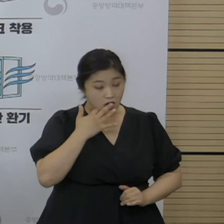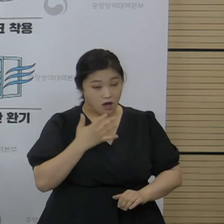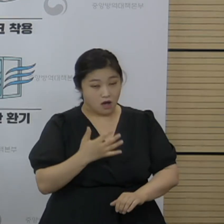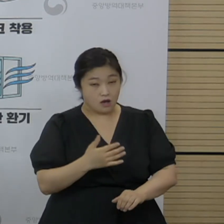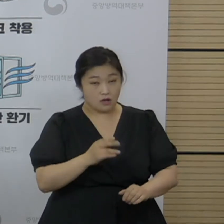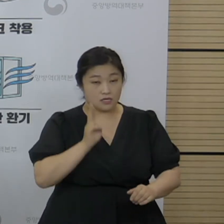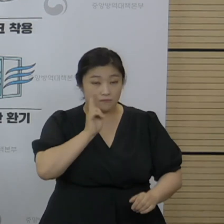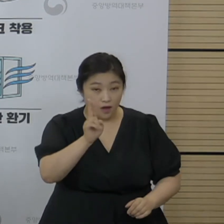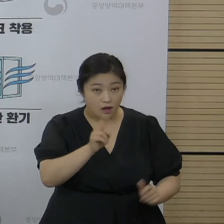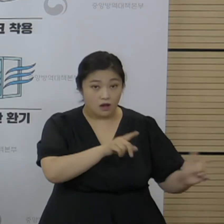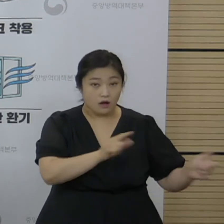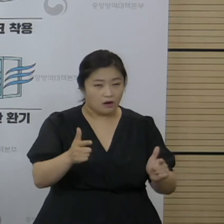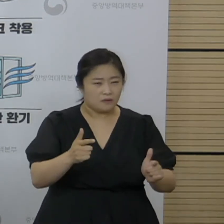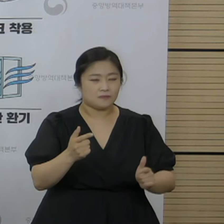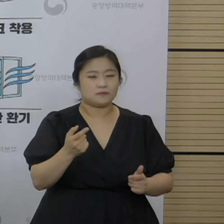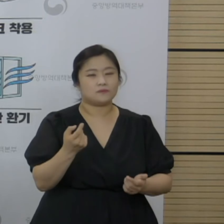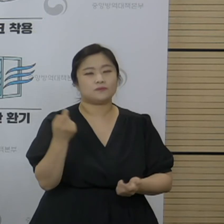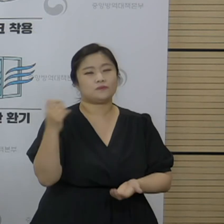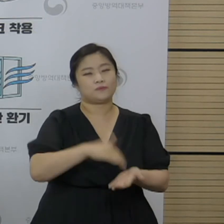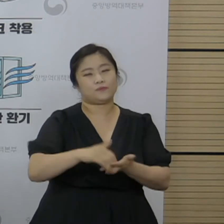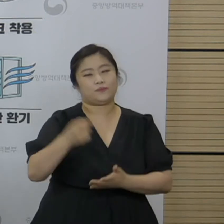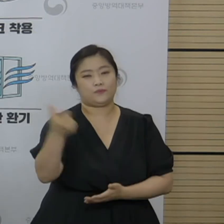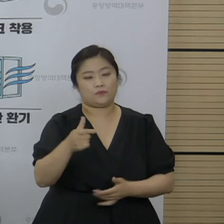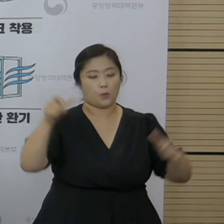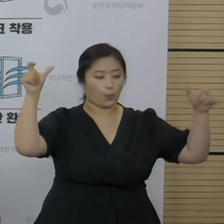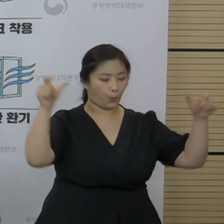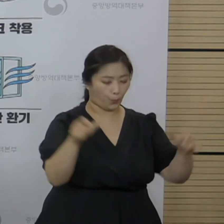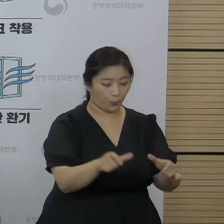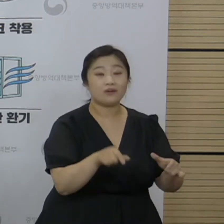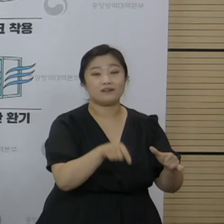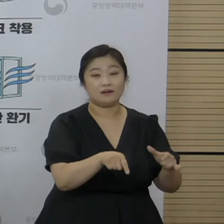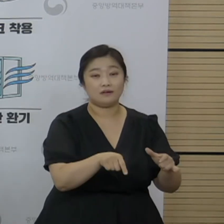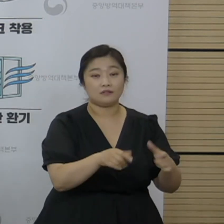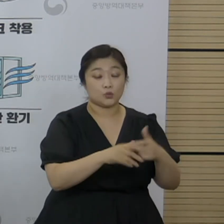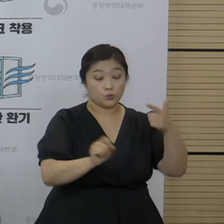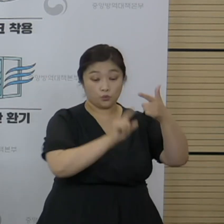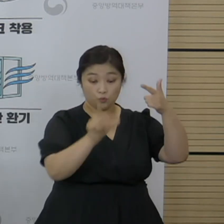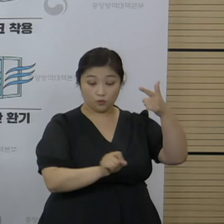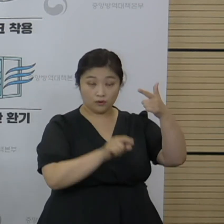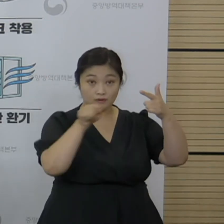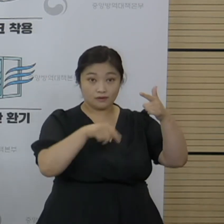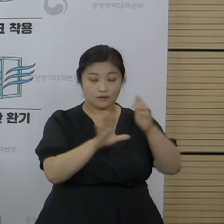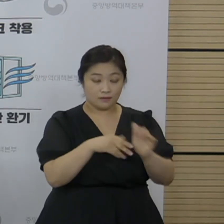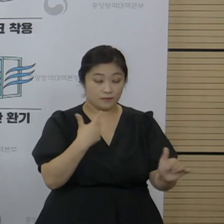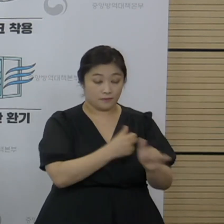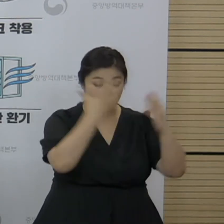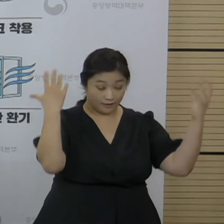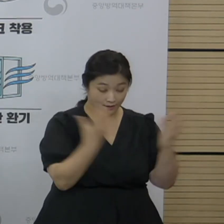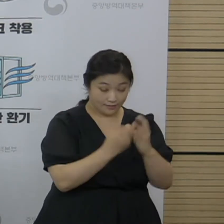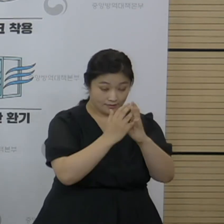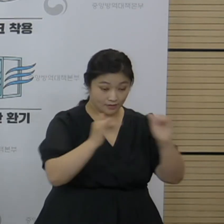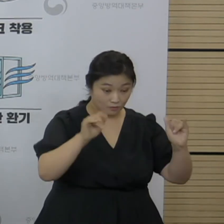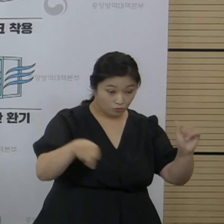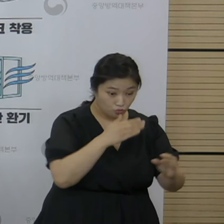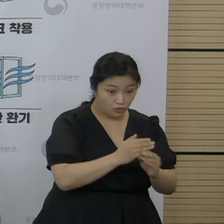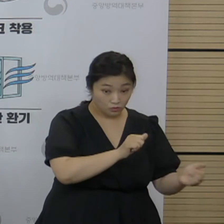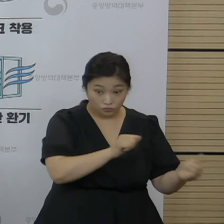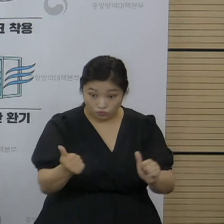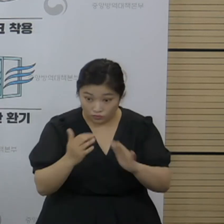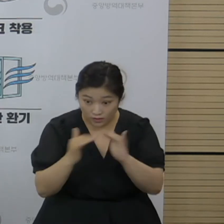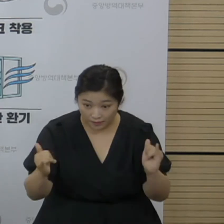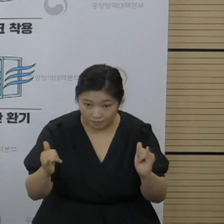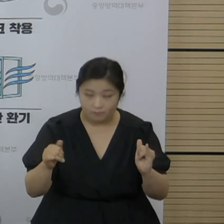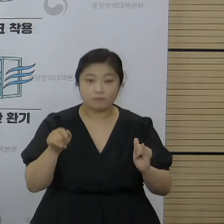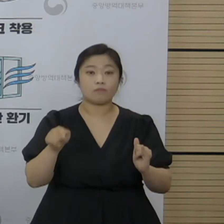상당히 낮은, 계속 감소하는 조세입니다. 6월 달 들어서 백신 접종 완료자들 중에서 사망자가